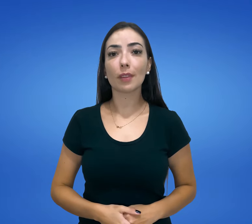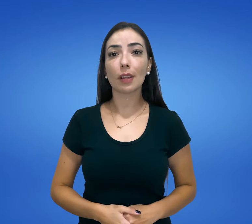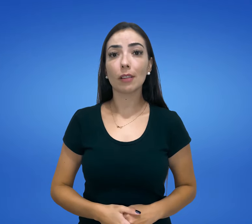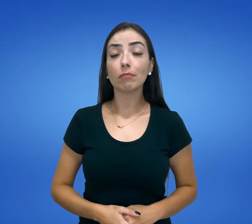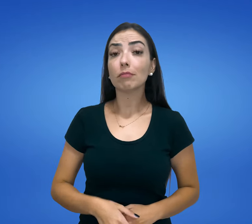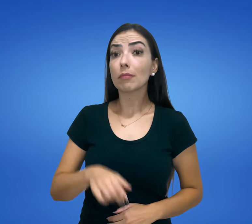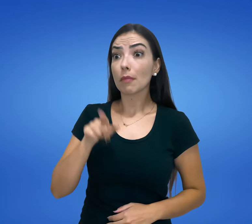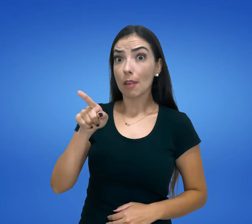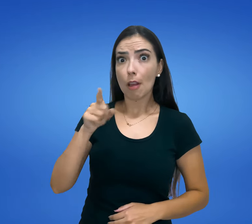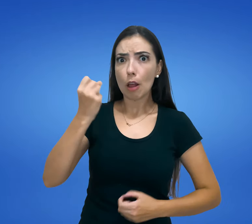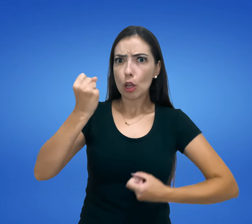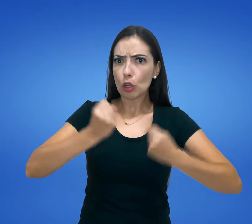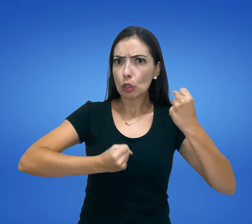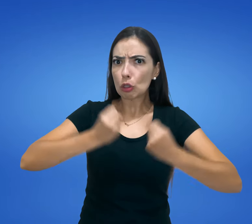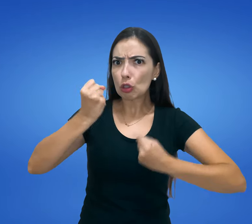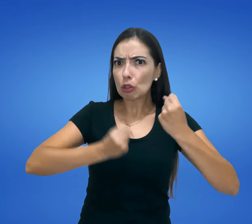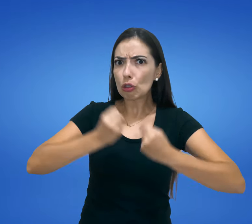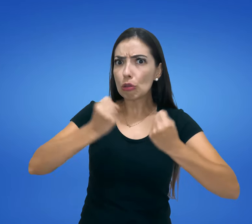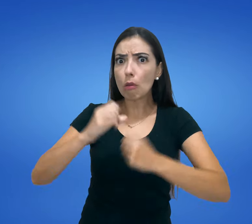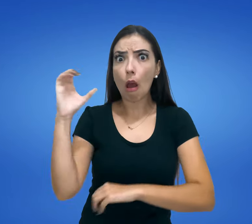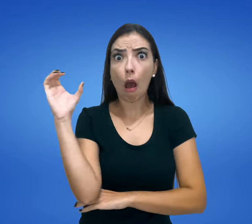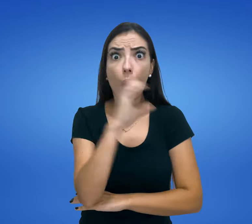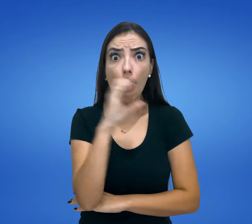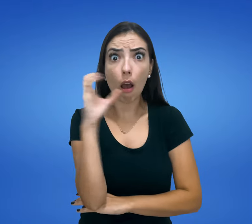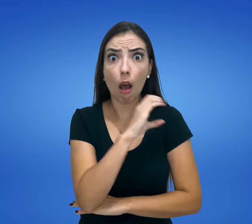Ele dirige rapidamente